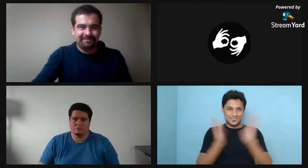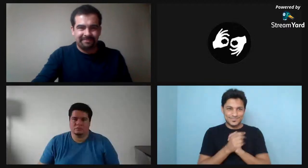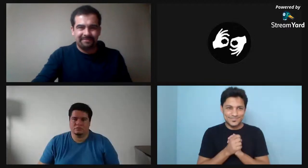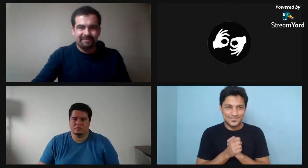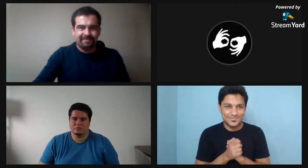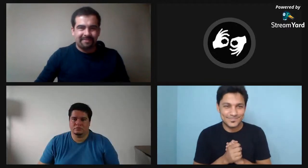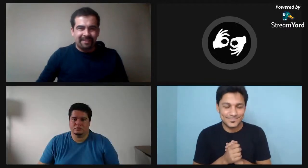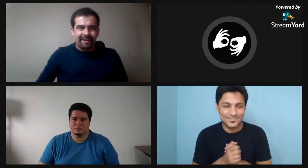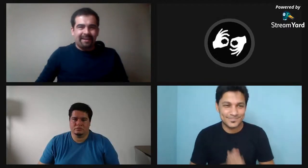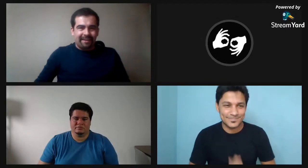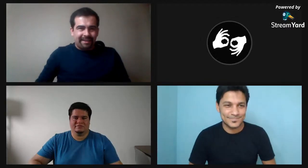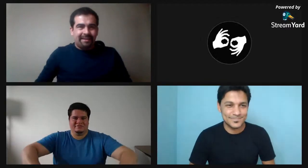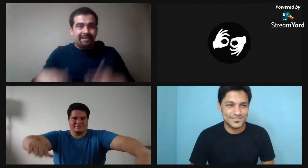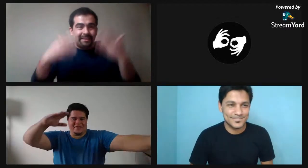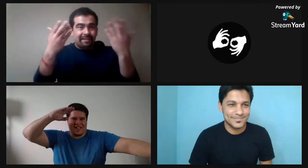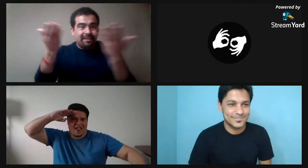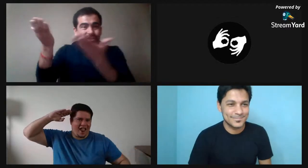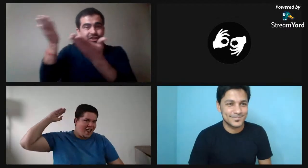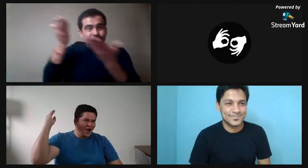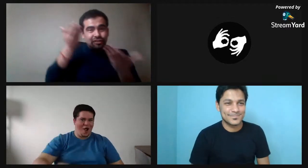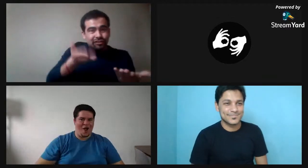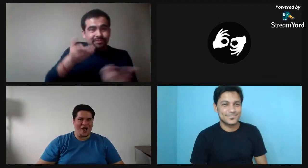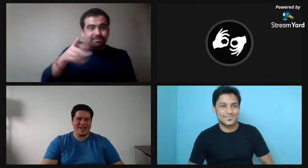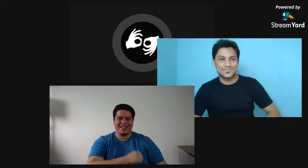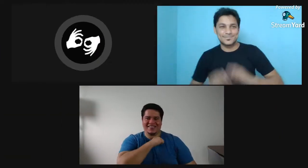¡Hola! ¡Hola!